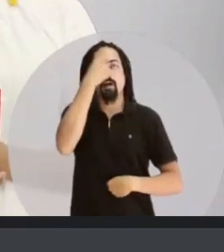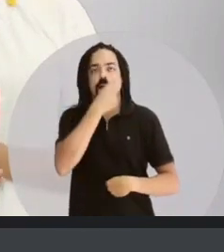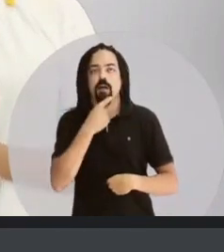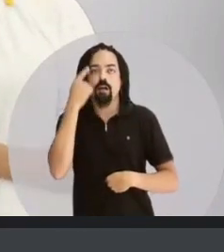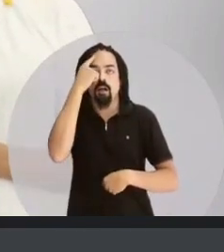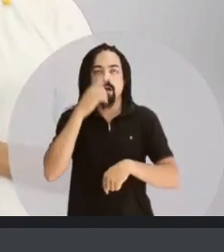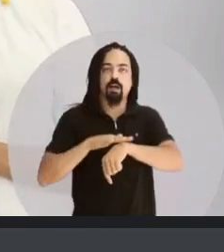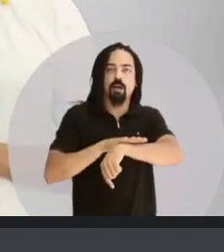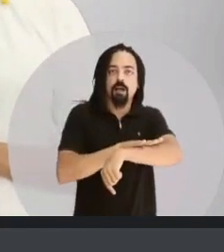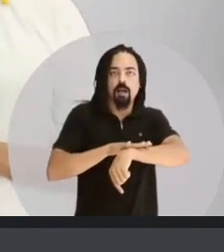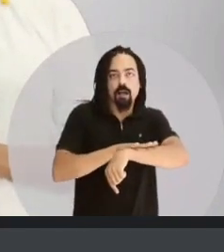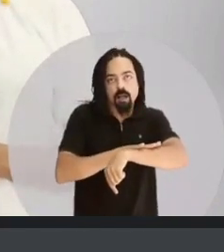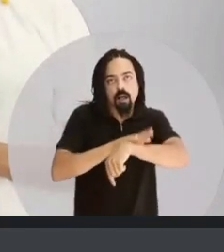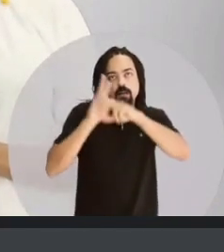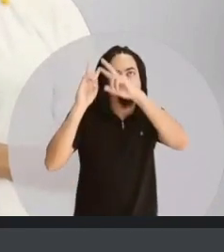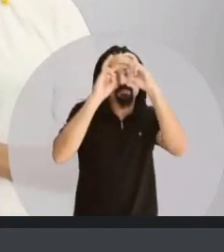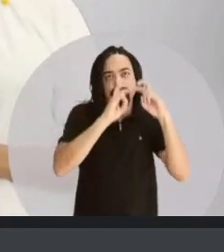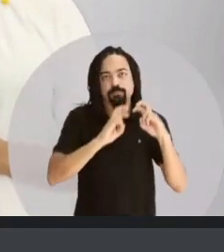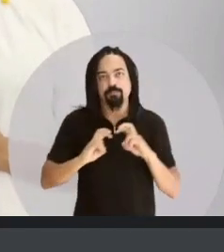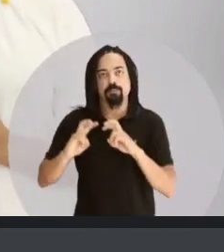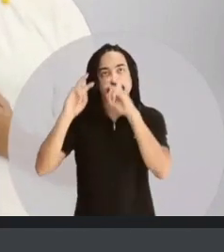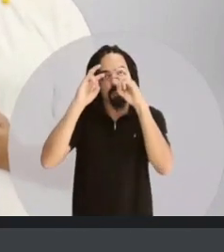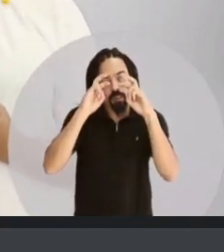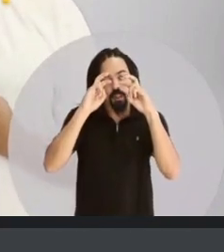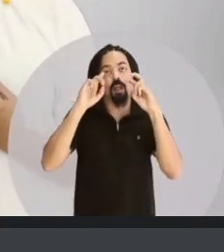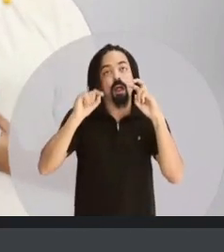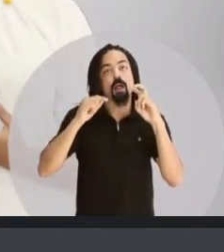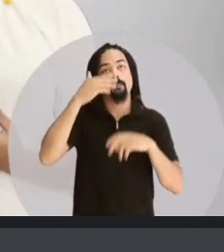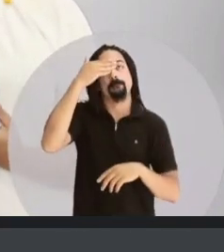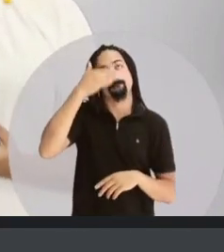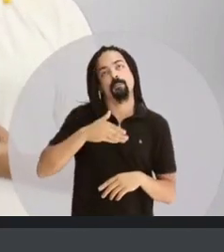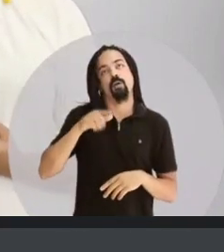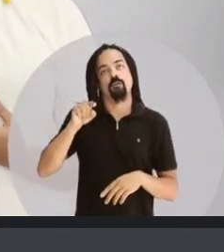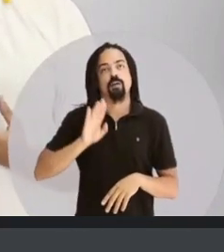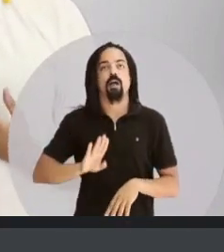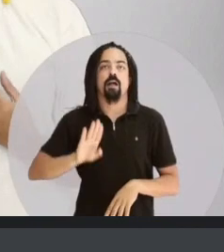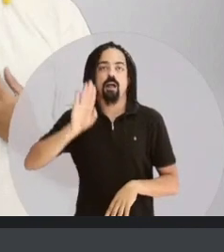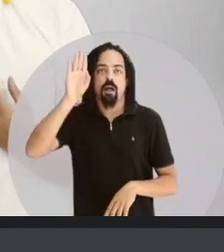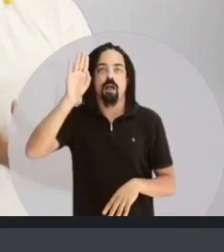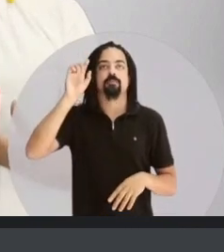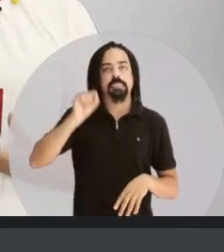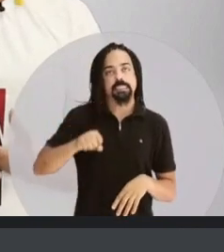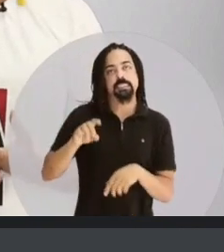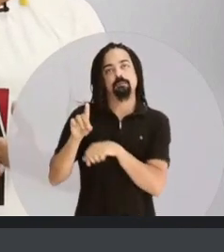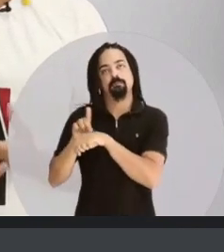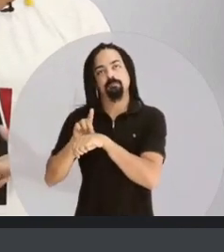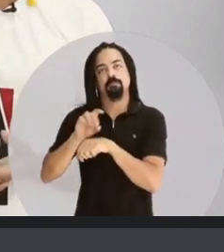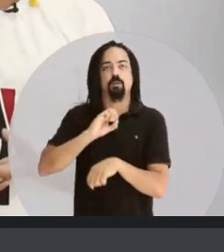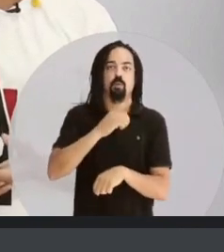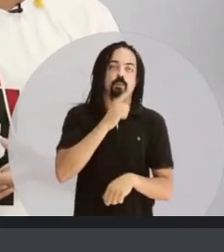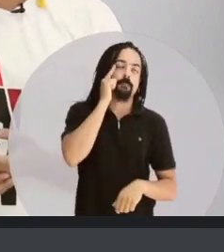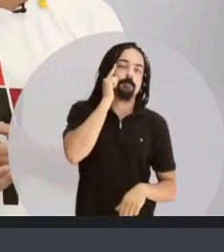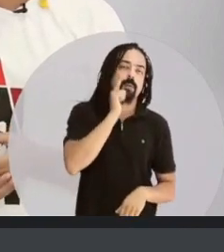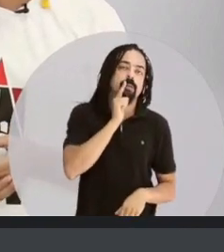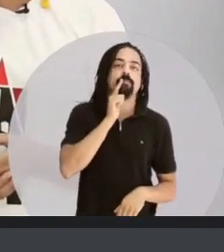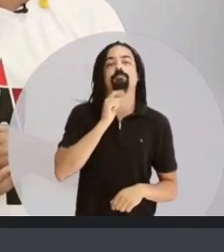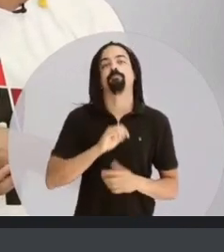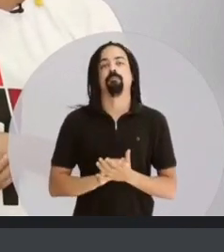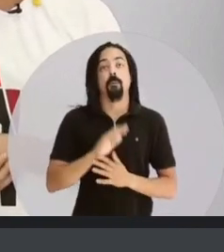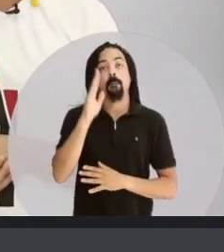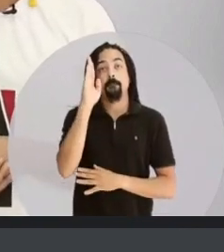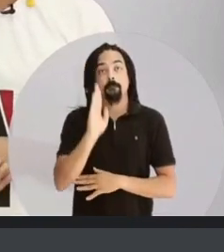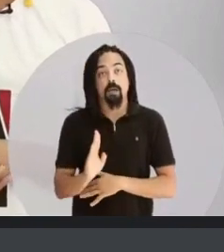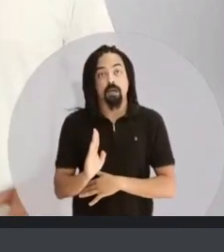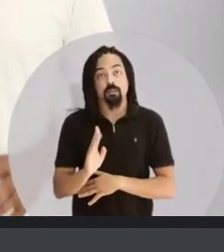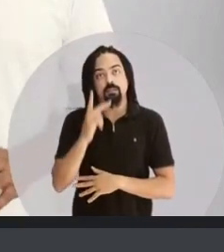ser negro através do seu fenótipo. Então, será o fenótipo da pessoa que dará legitimidade à sua autodeclaração de preta